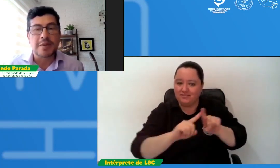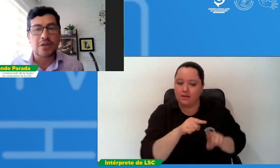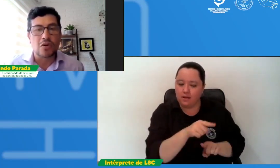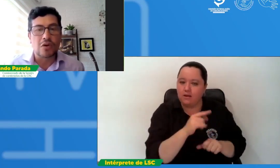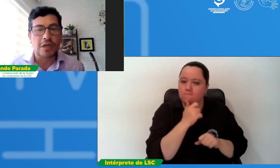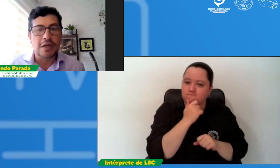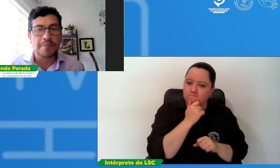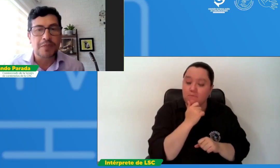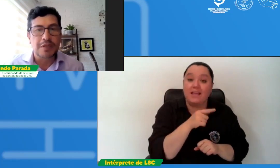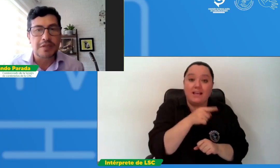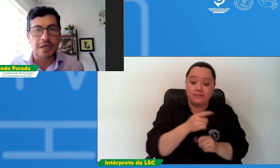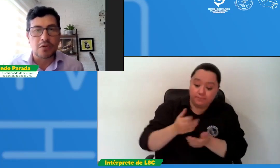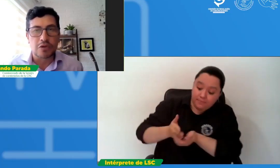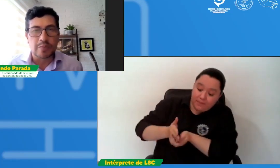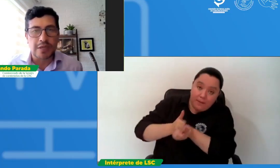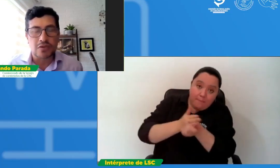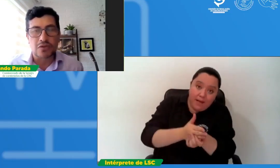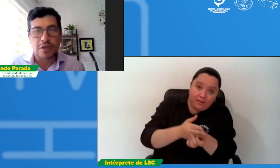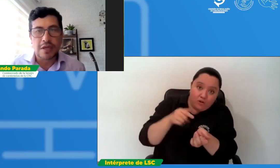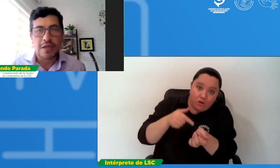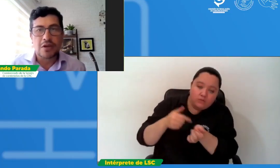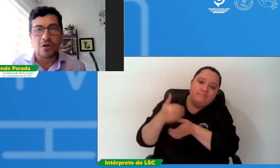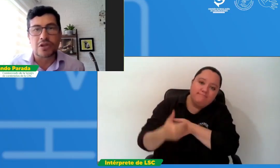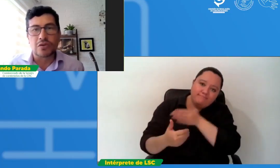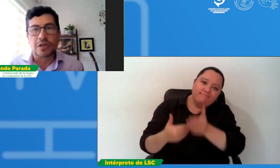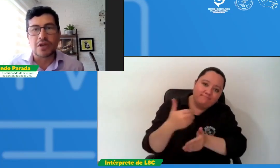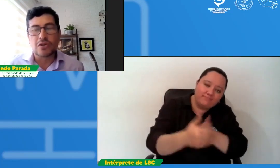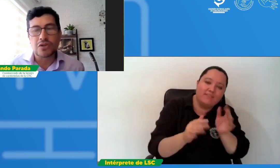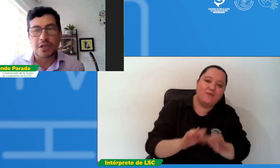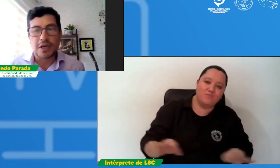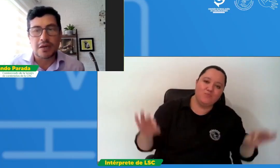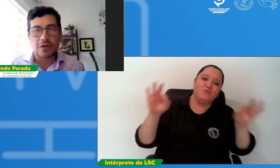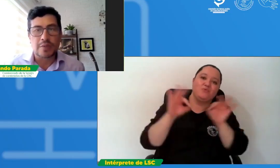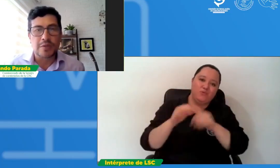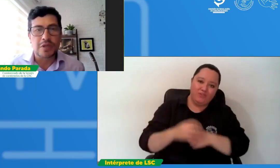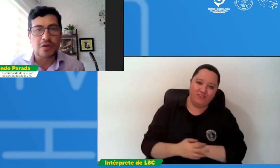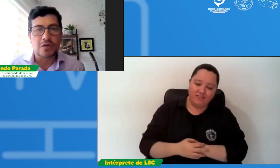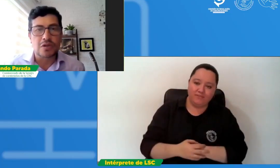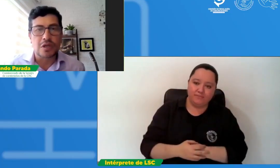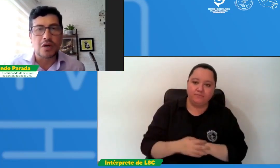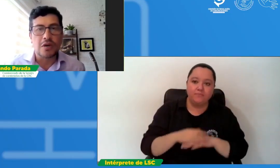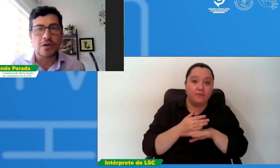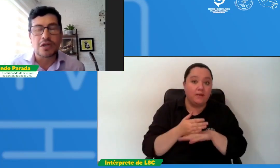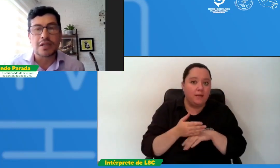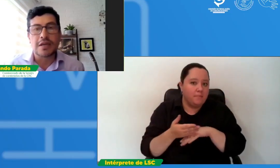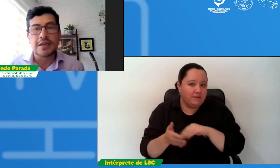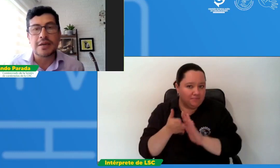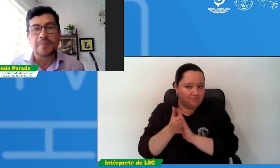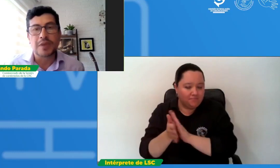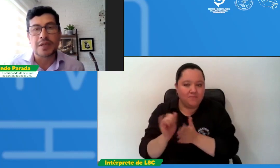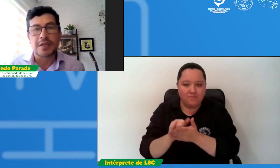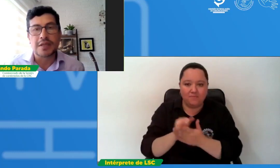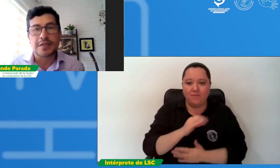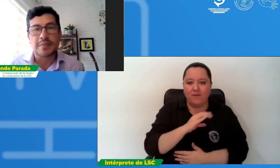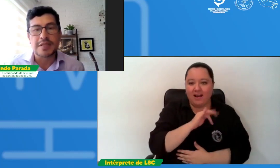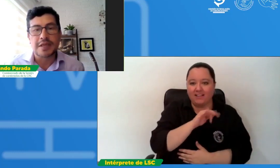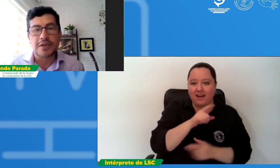metodología siga unos pasos. Los resultados que ya nos vamos a conocer ahora con Catalina de esta investigación